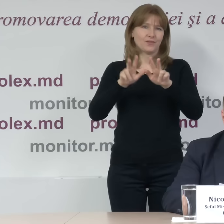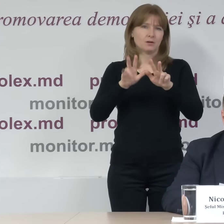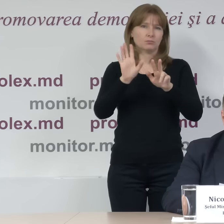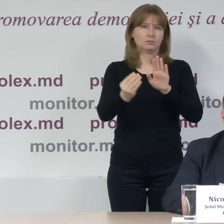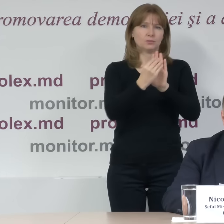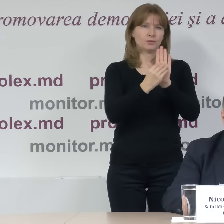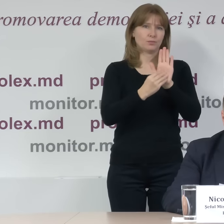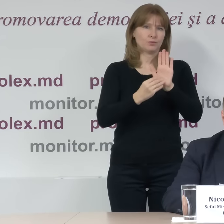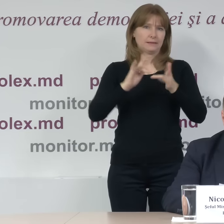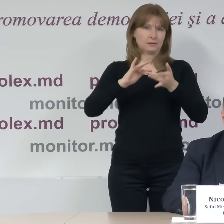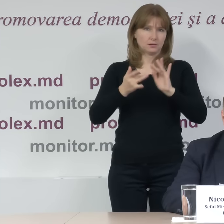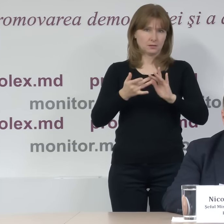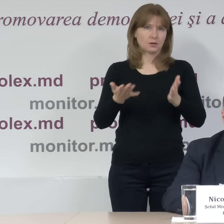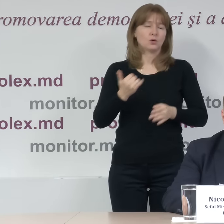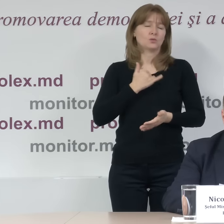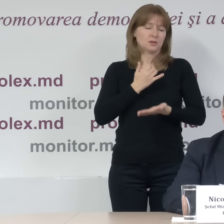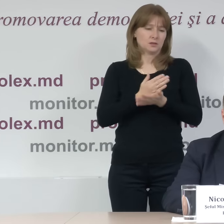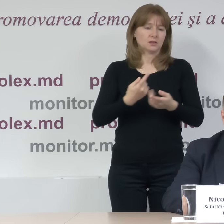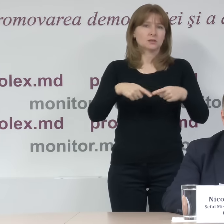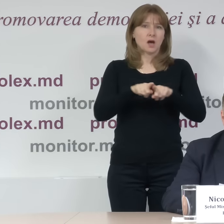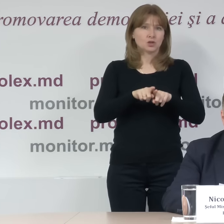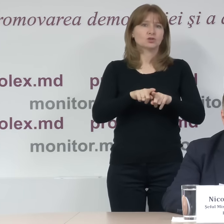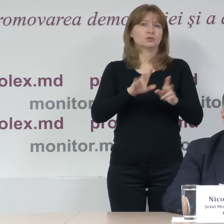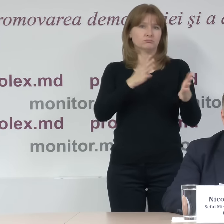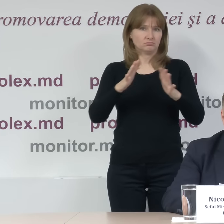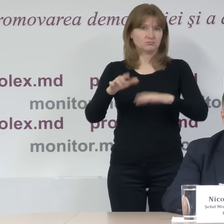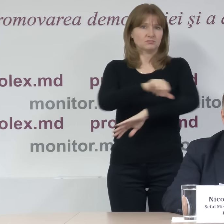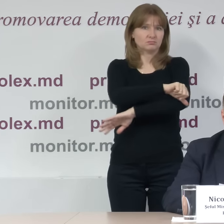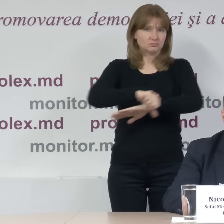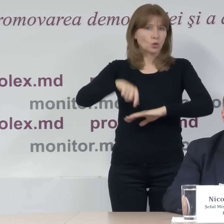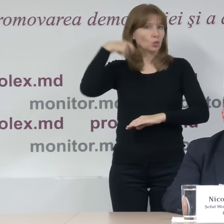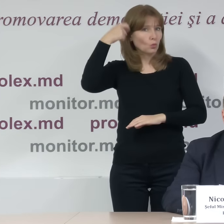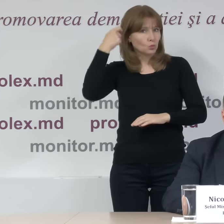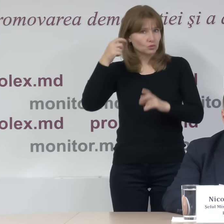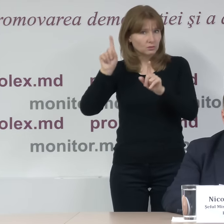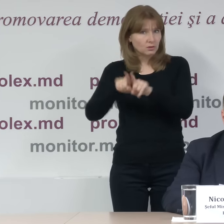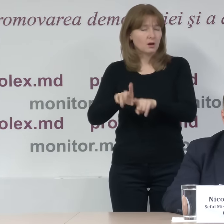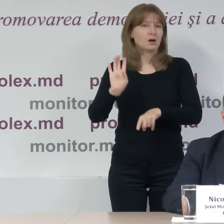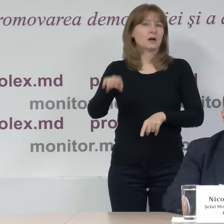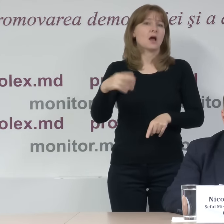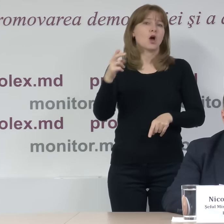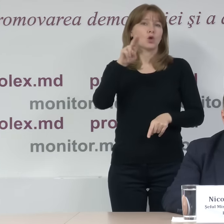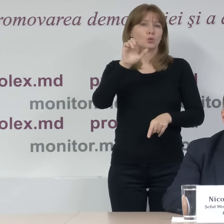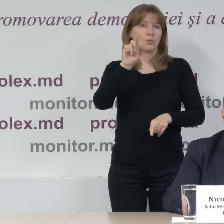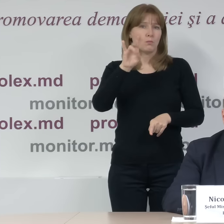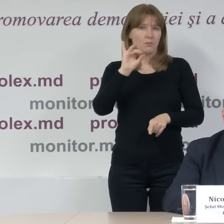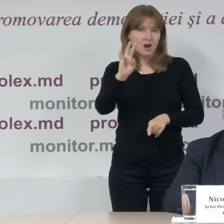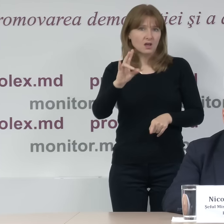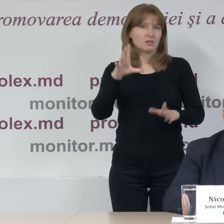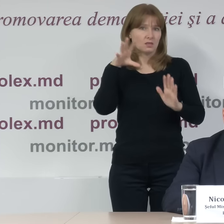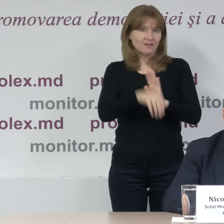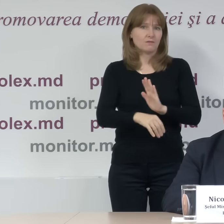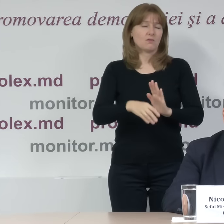fi publicat. Desigur că avem astfel de cazuri, iată, și peste cotare, în Turcia, Istanbul, în Irlanda, Dublin, în